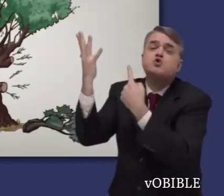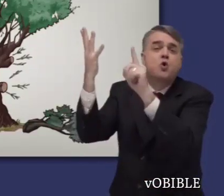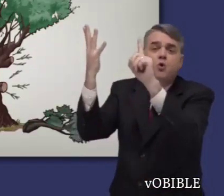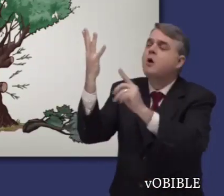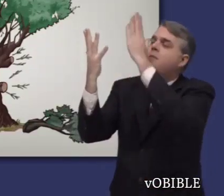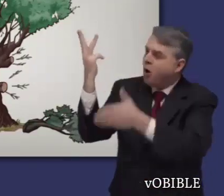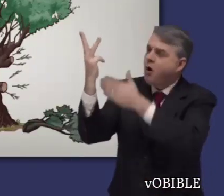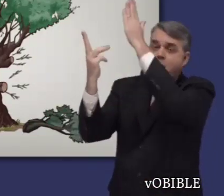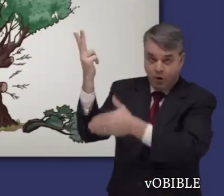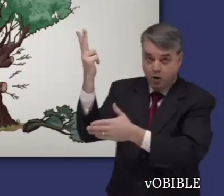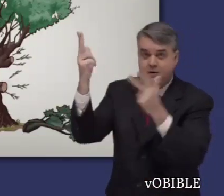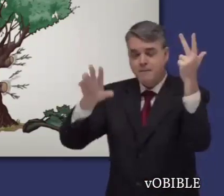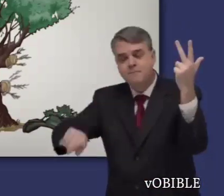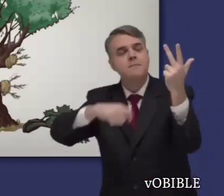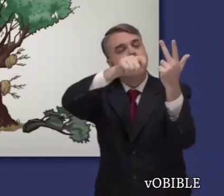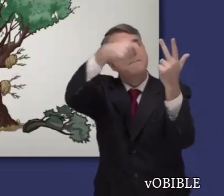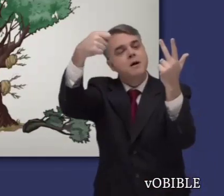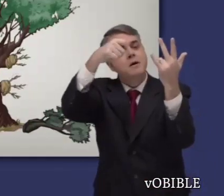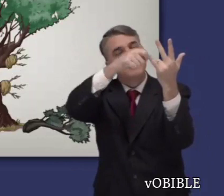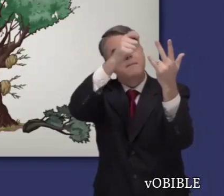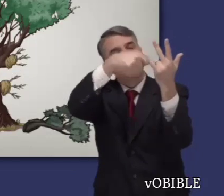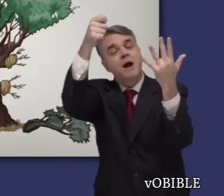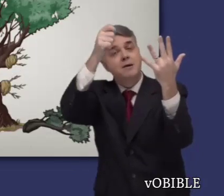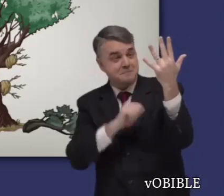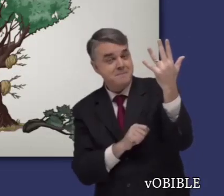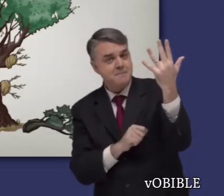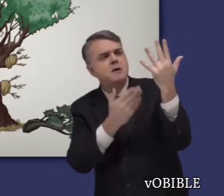olivo silvestre que representan a los cristianos gentiles.